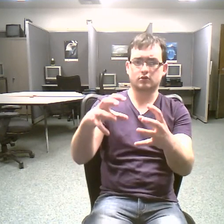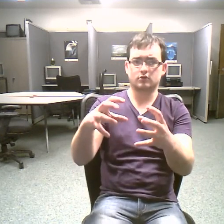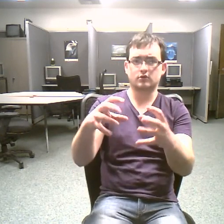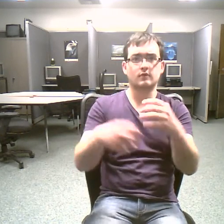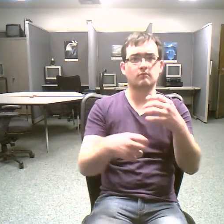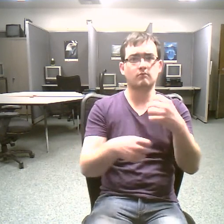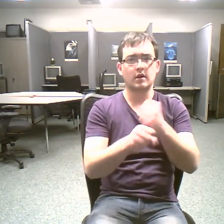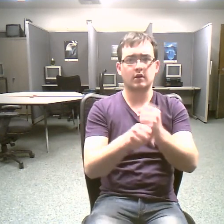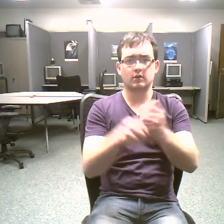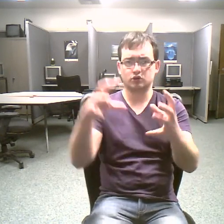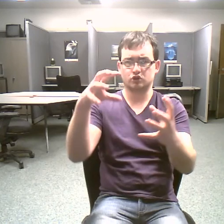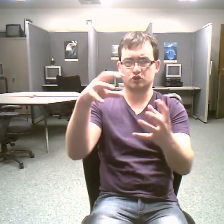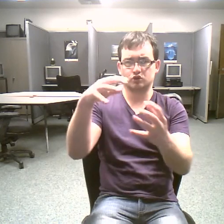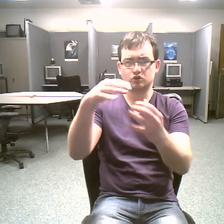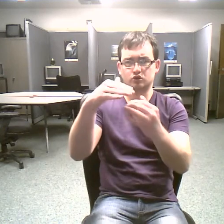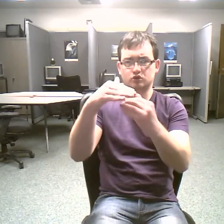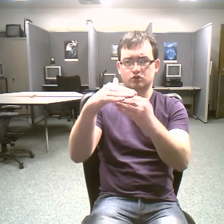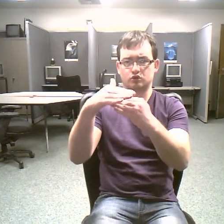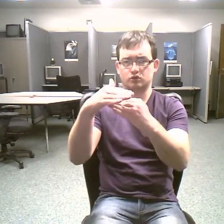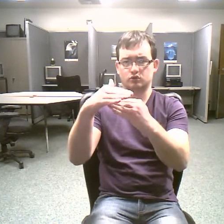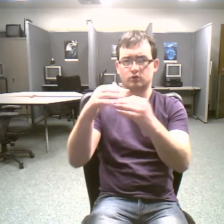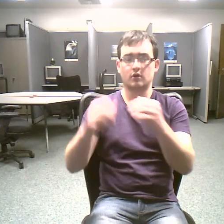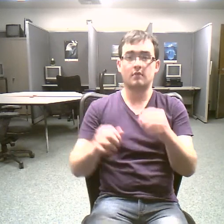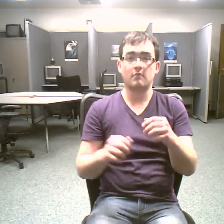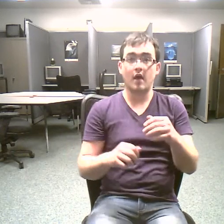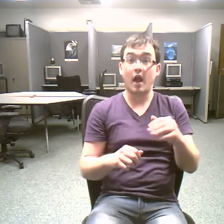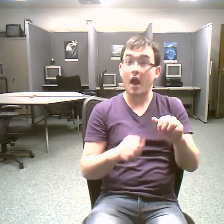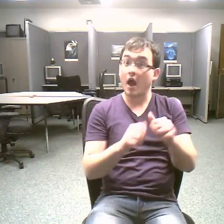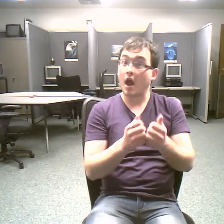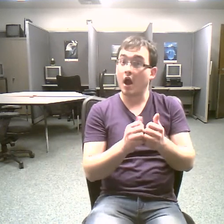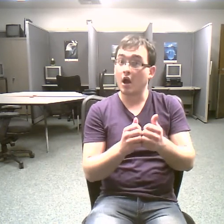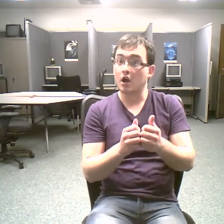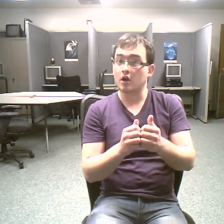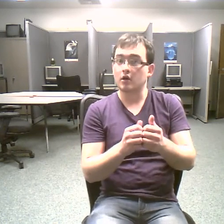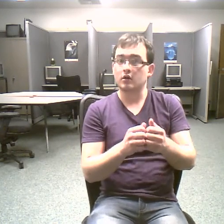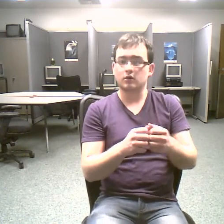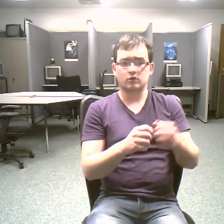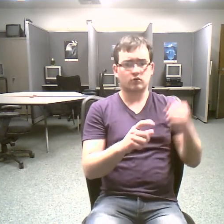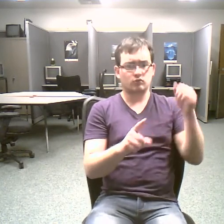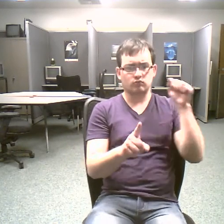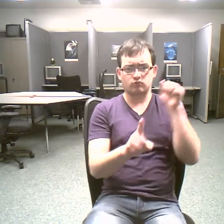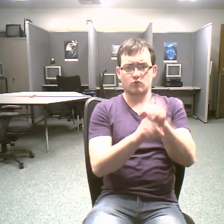and how catastrophic events in the past have had dramatic effects on landscapes you can see then